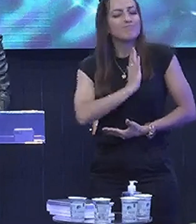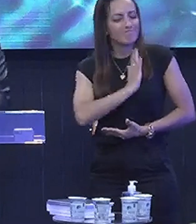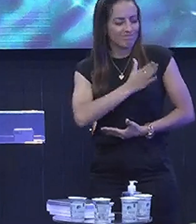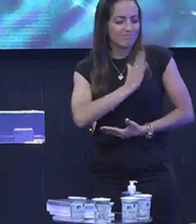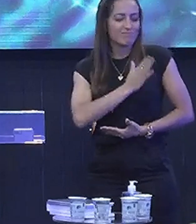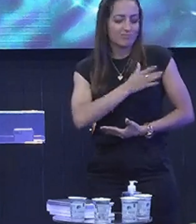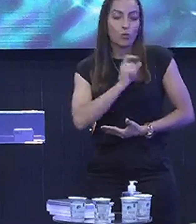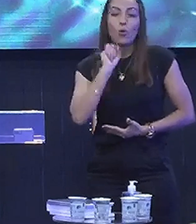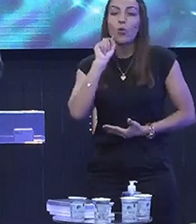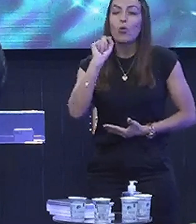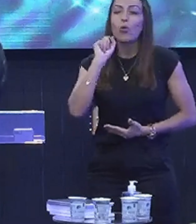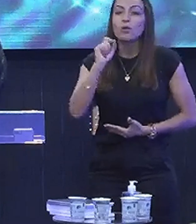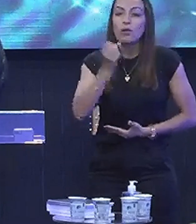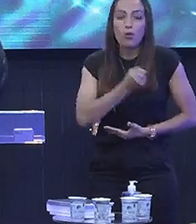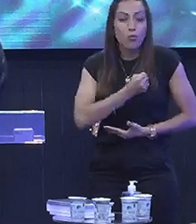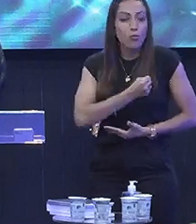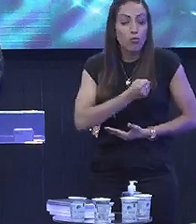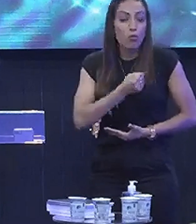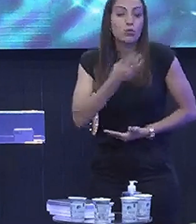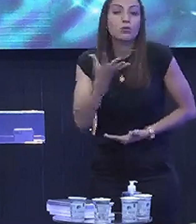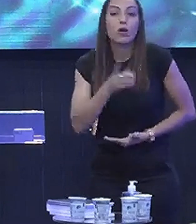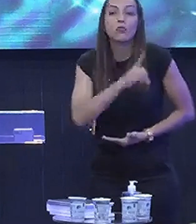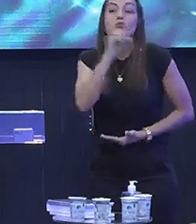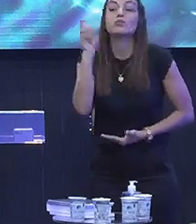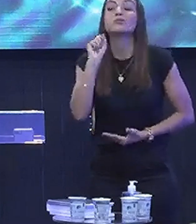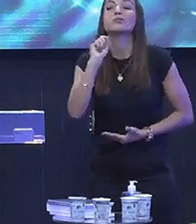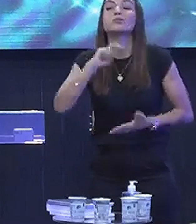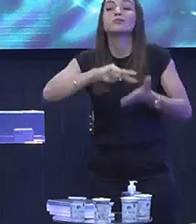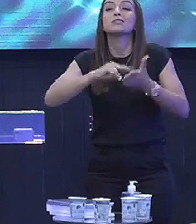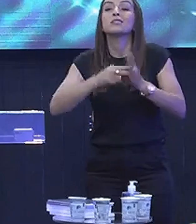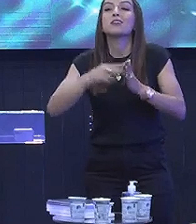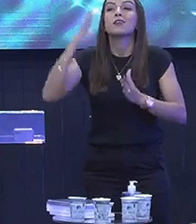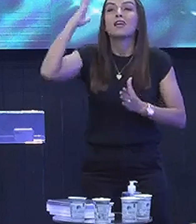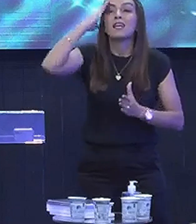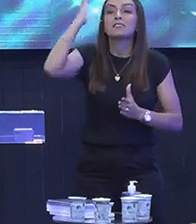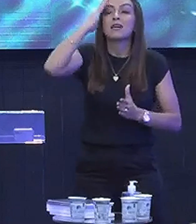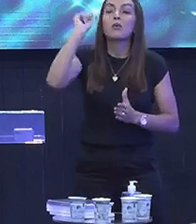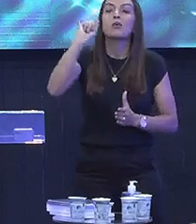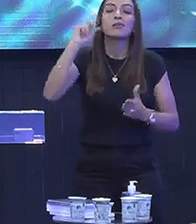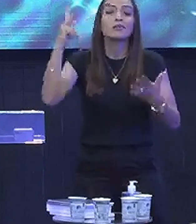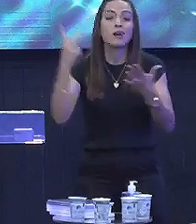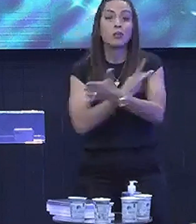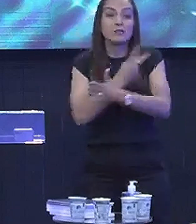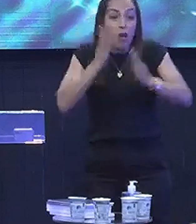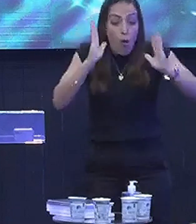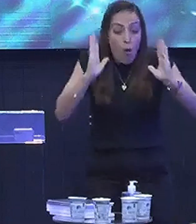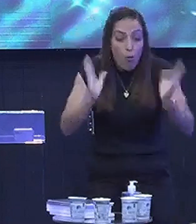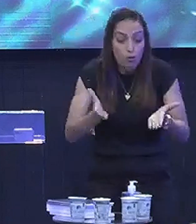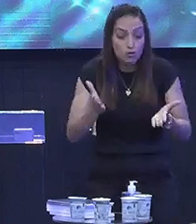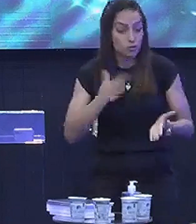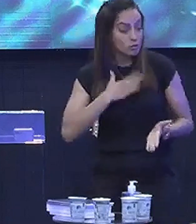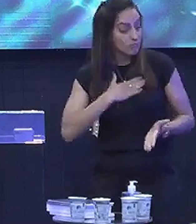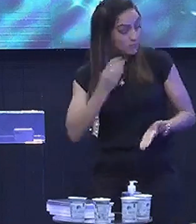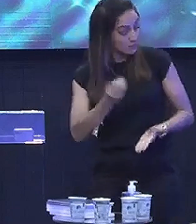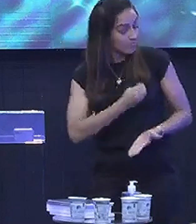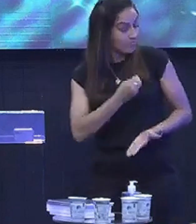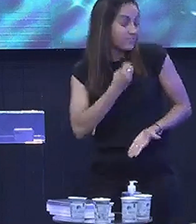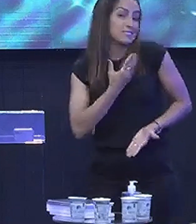O que é contar os dias? É saber O que está acontecendo Hoje com a minha vida